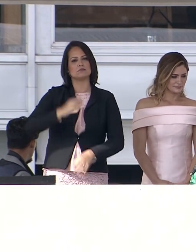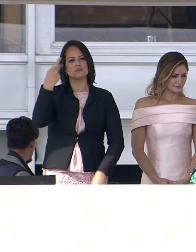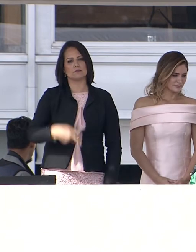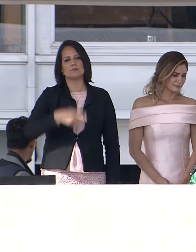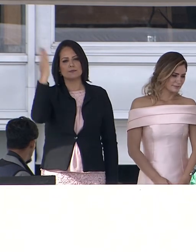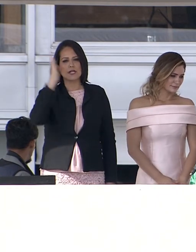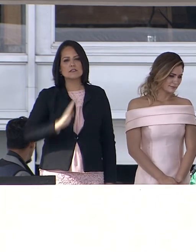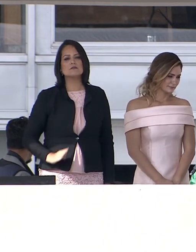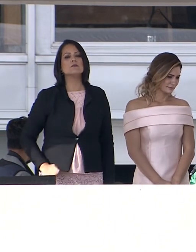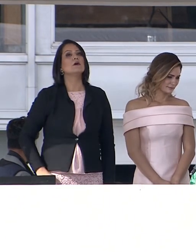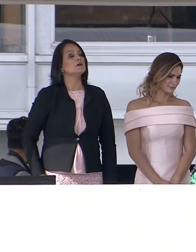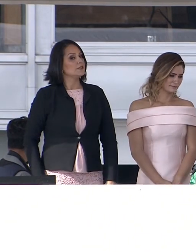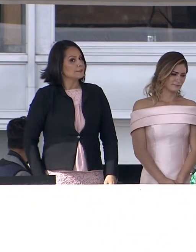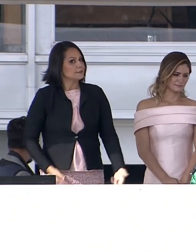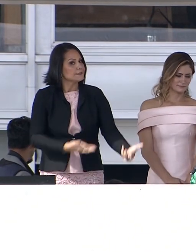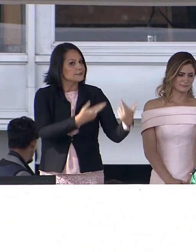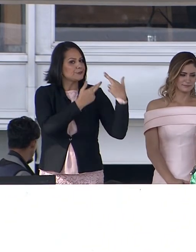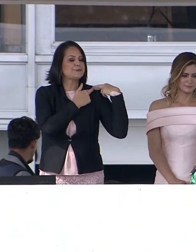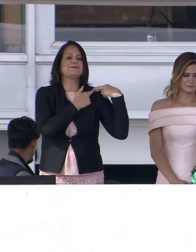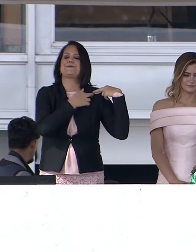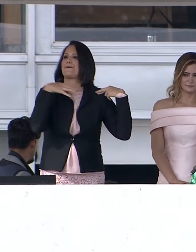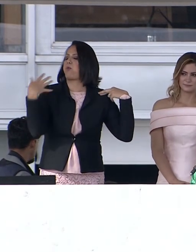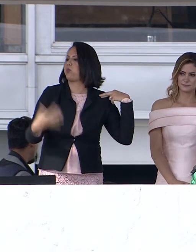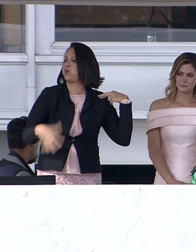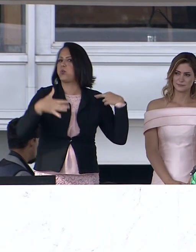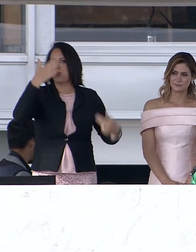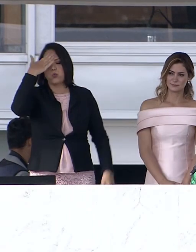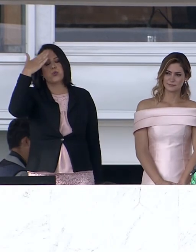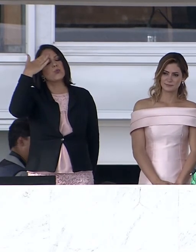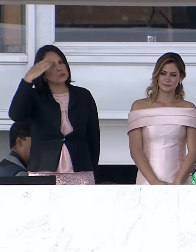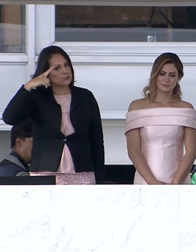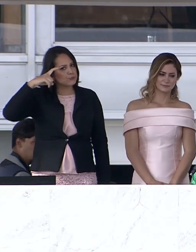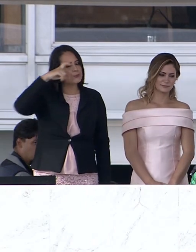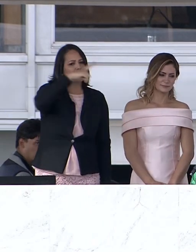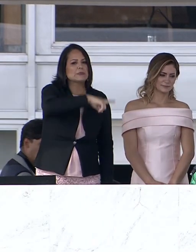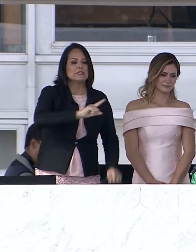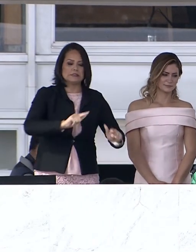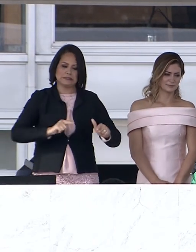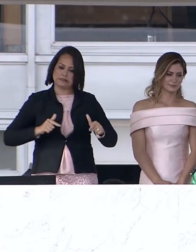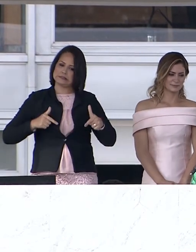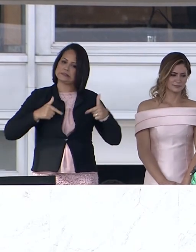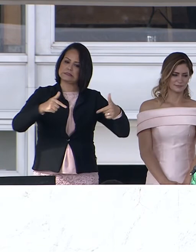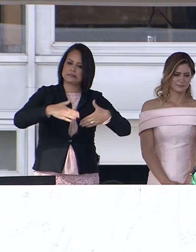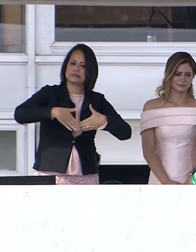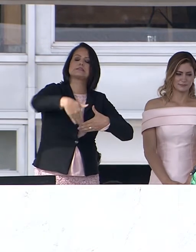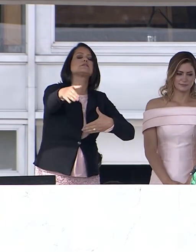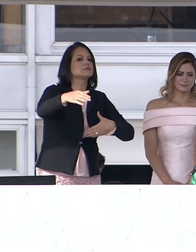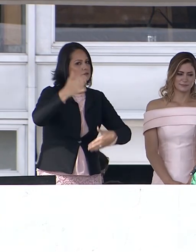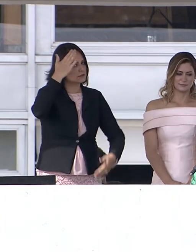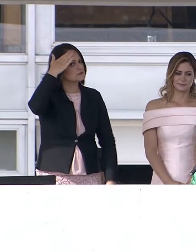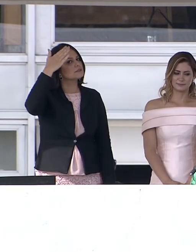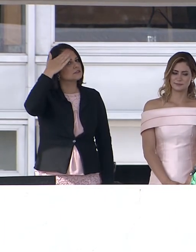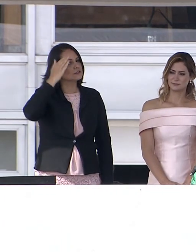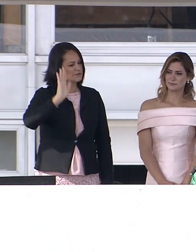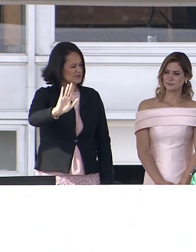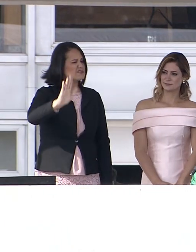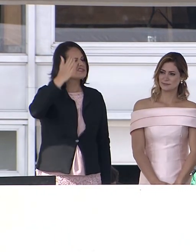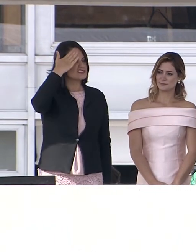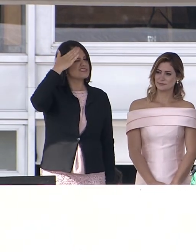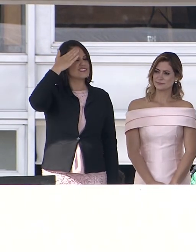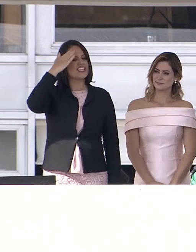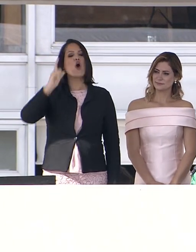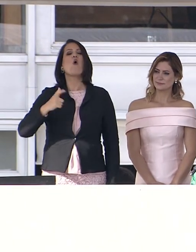Sabemos do tamanho da nossa responsabilidade e dos desafios que vamos enfrentar. Mas sabemos